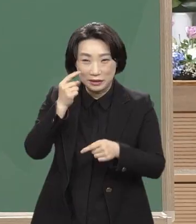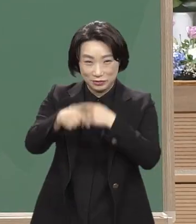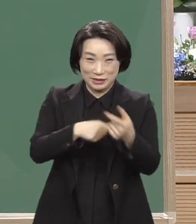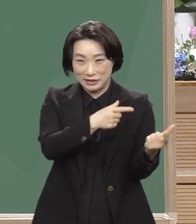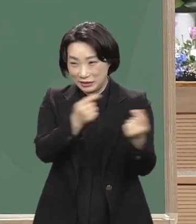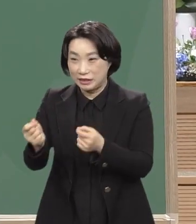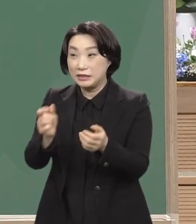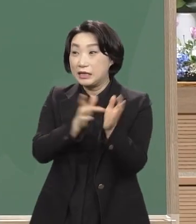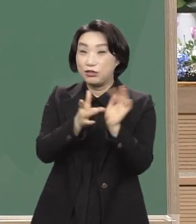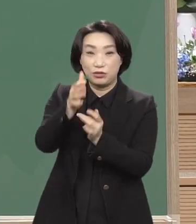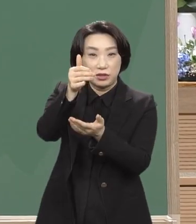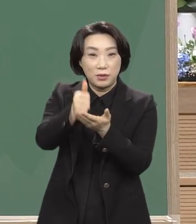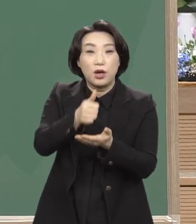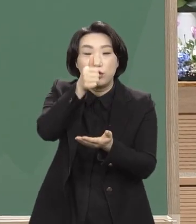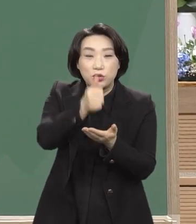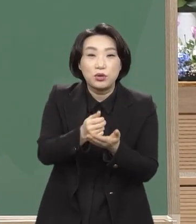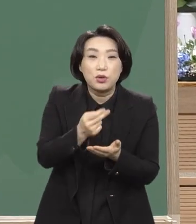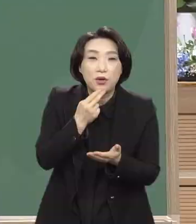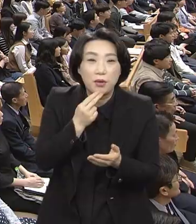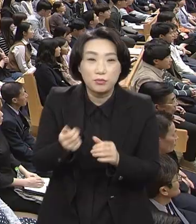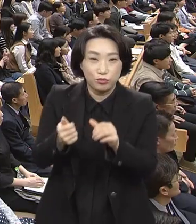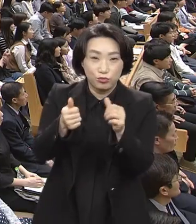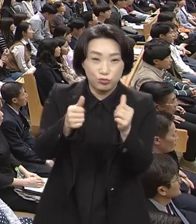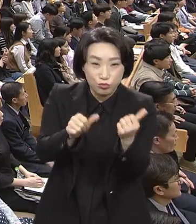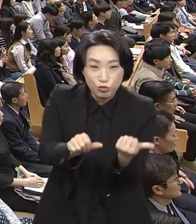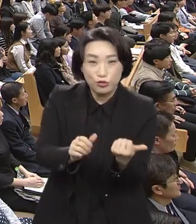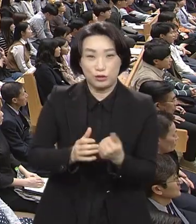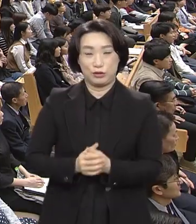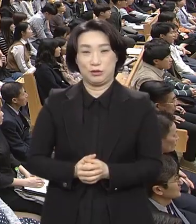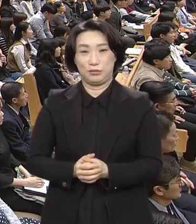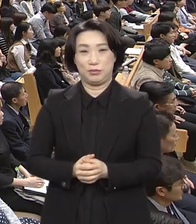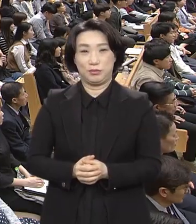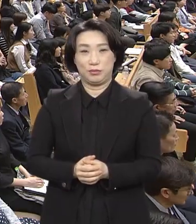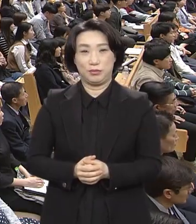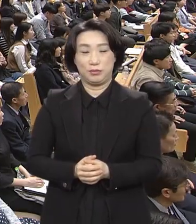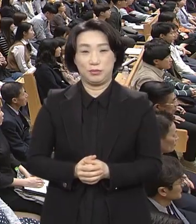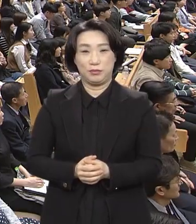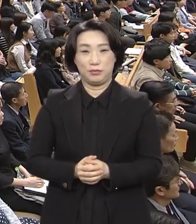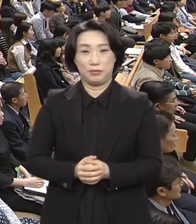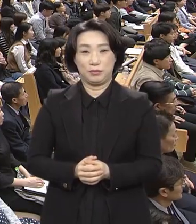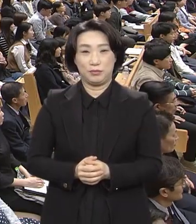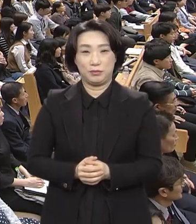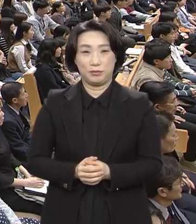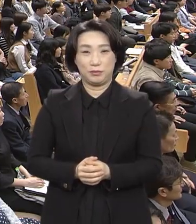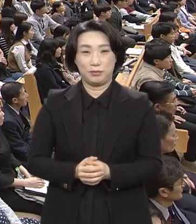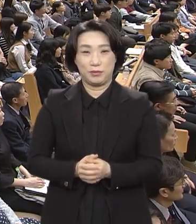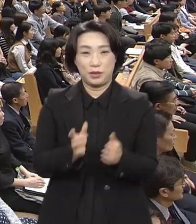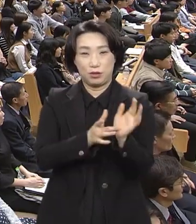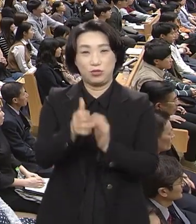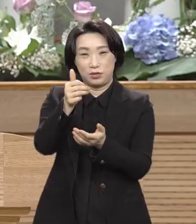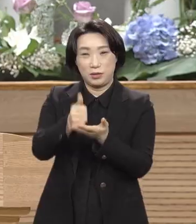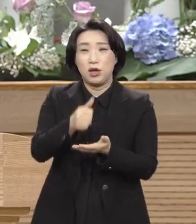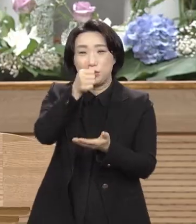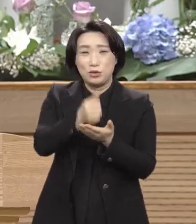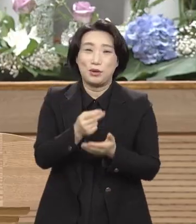예수님의 죄 없는 주심. 예수님의 죄 없는 주심. 잘